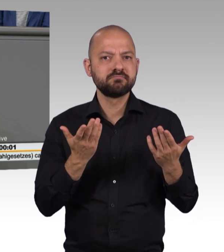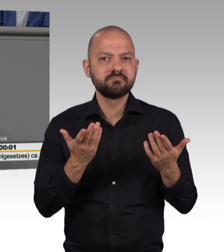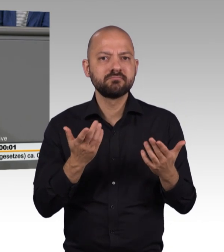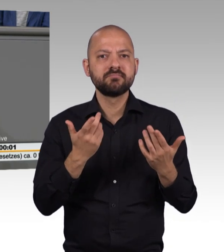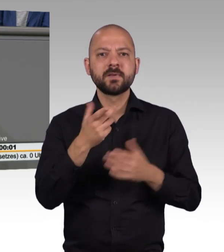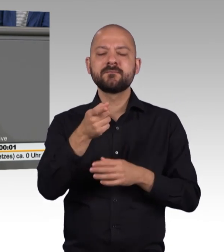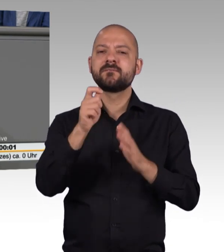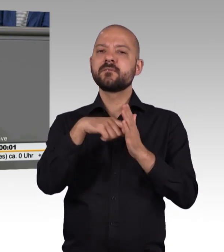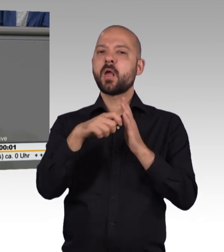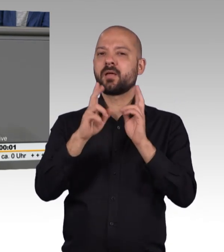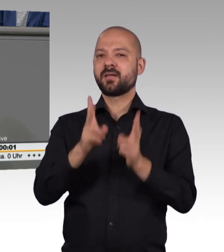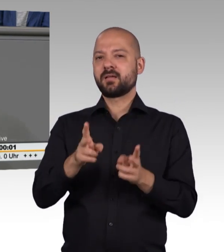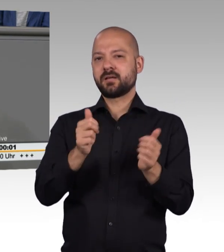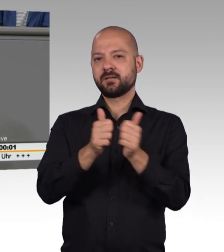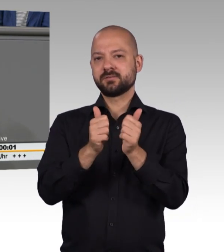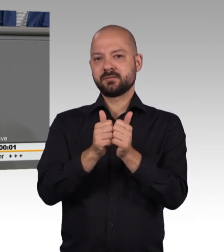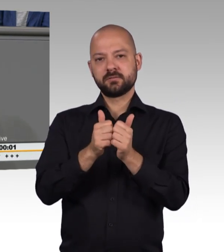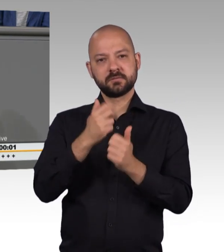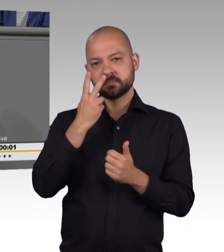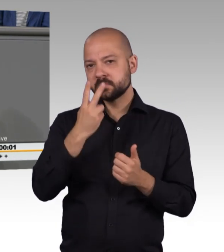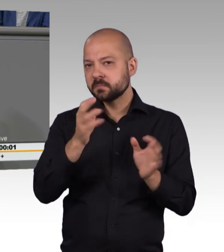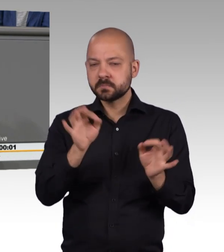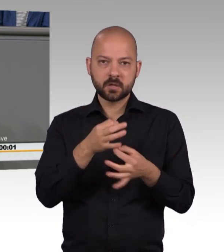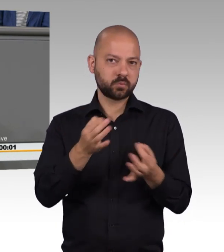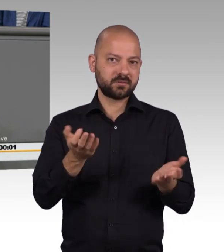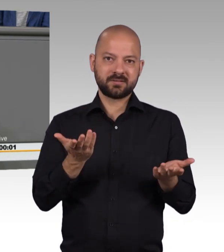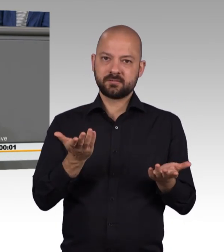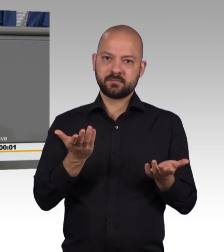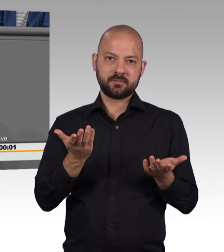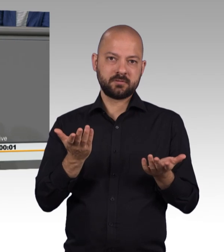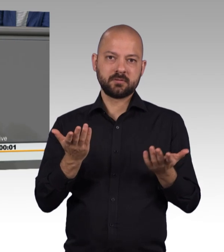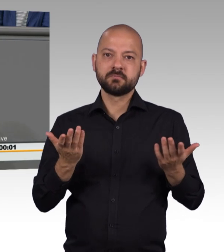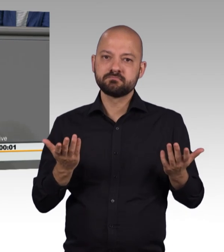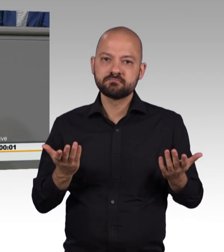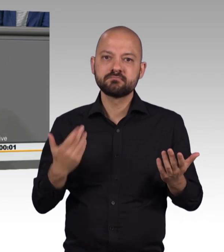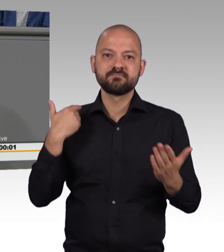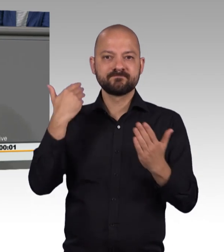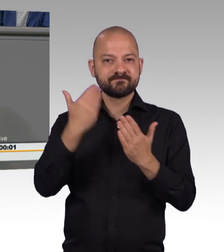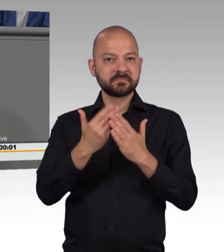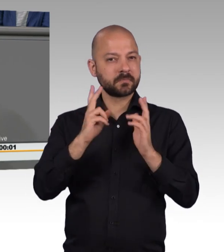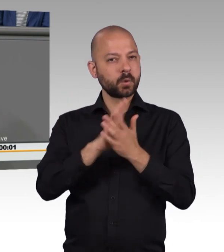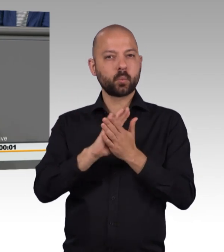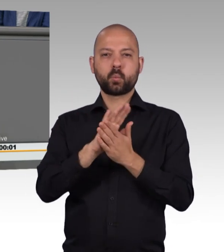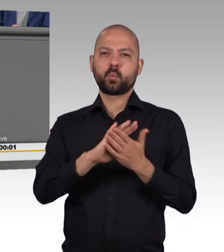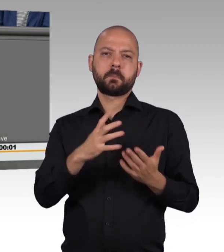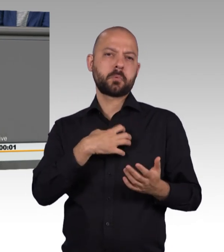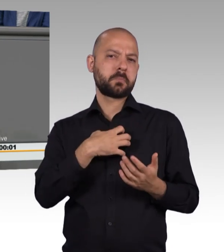keine Notwendigkeit. Begründung, es habe bislang keine gravierenden Probleme gegeben. Ich frage Sie, ja, geht's denn noch?